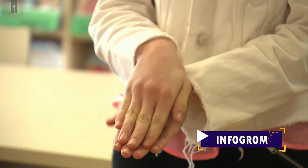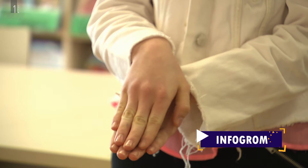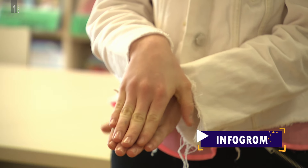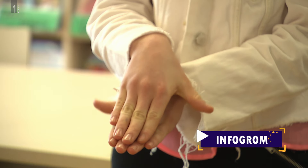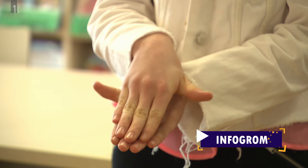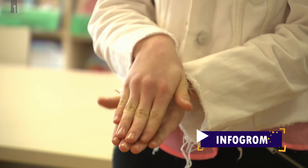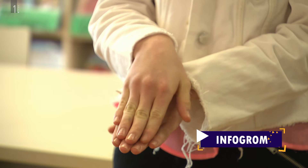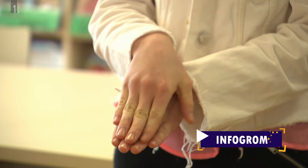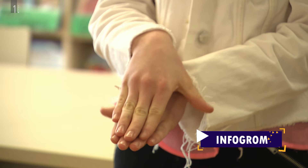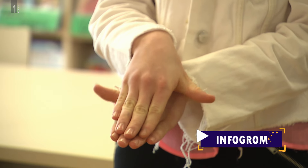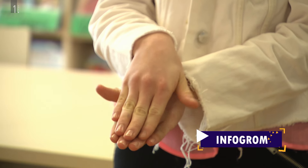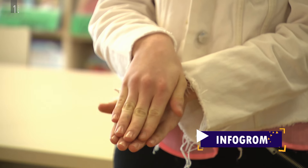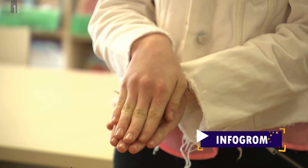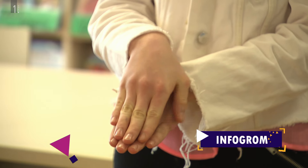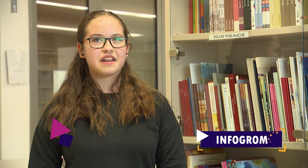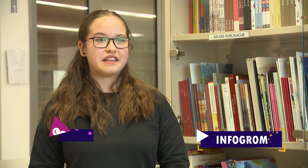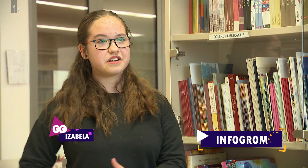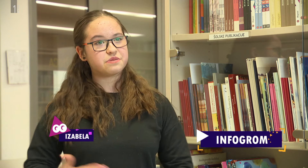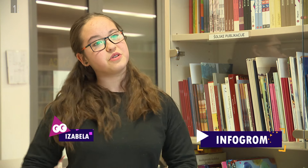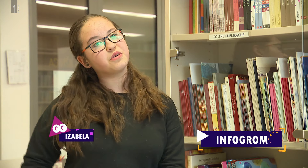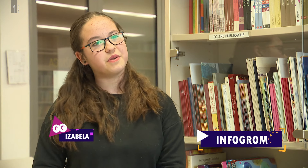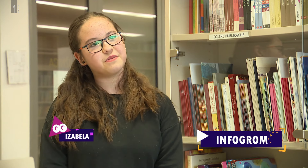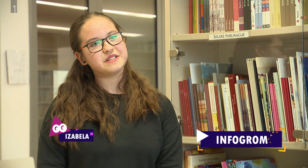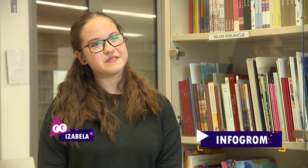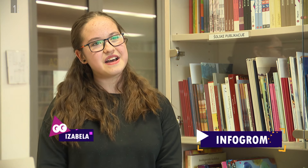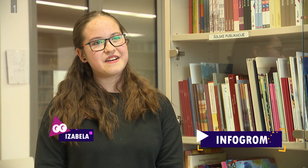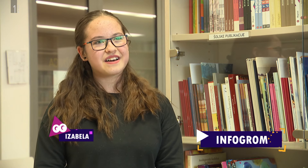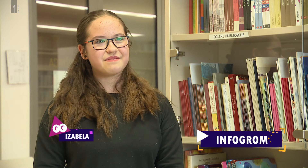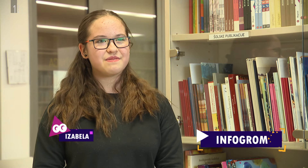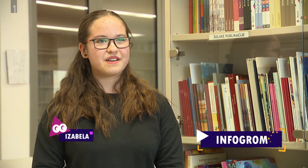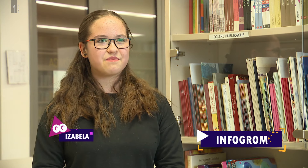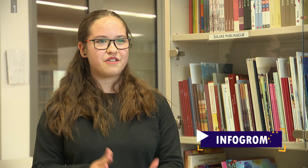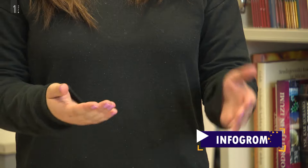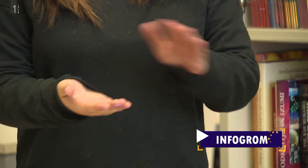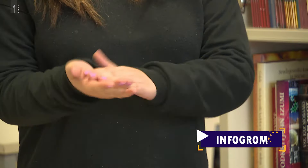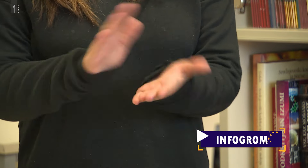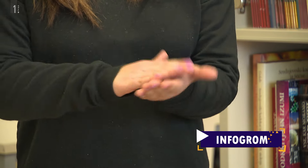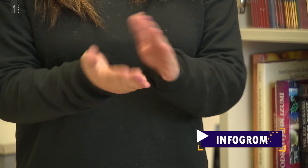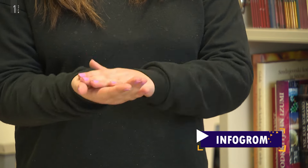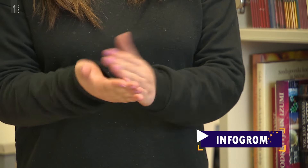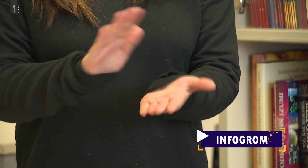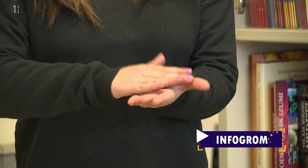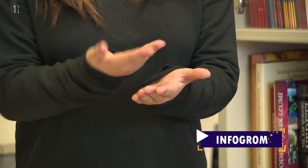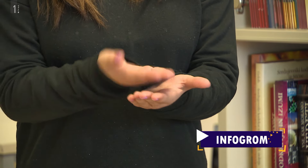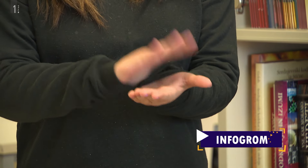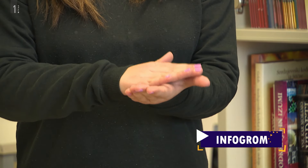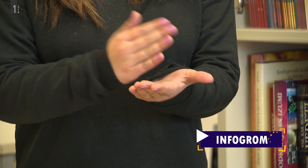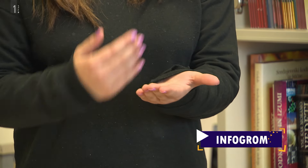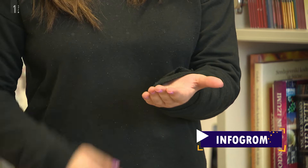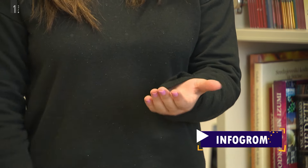je zelo zanimiva. Kretni, so podobne v bistvu, kot je na primer poročen ali pa pečen. In če se